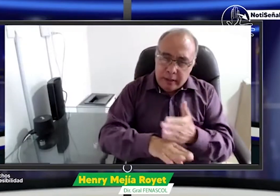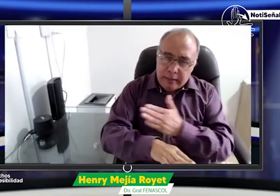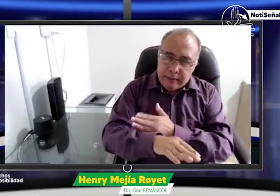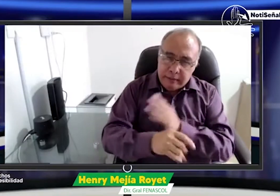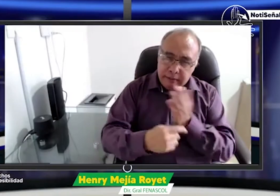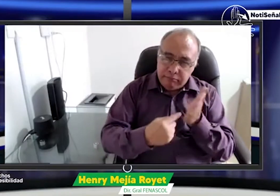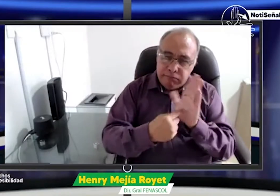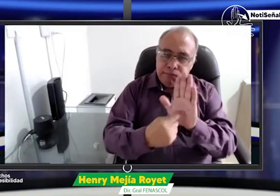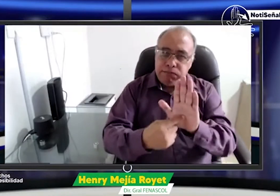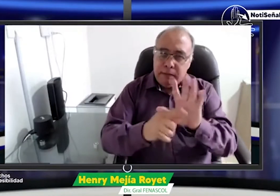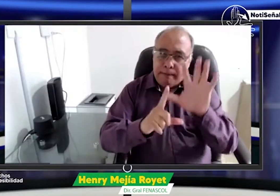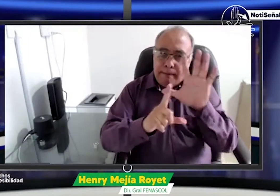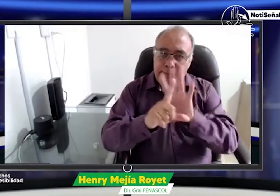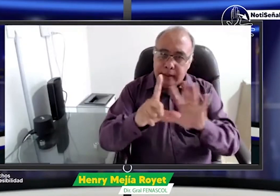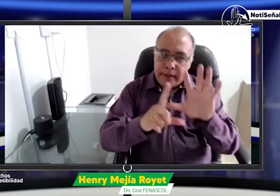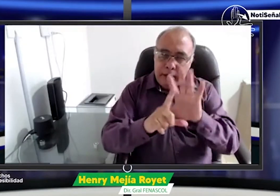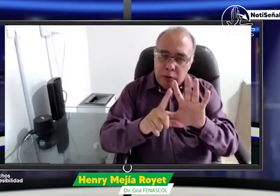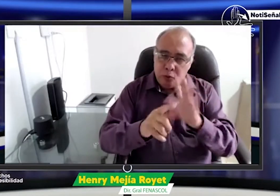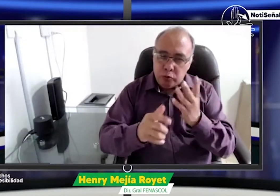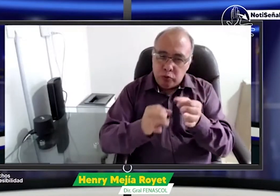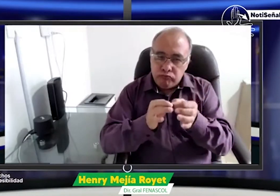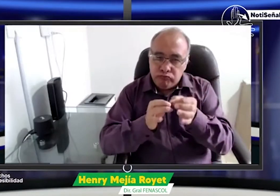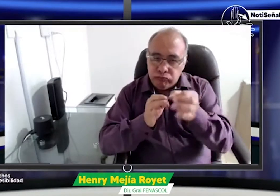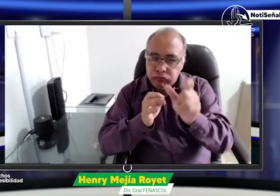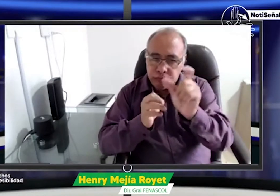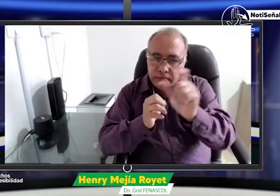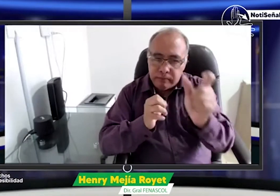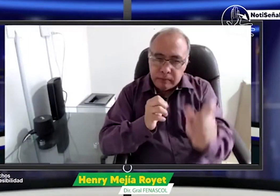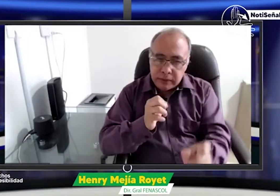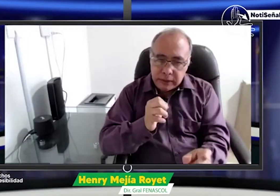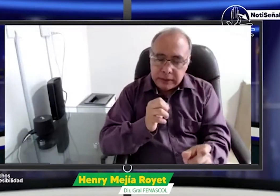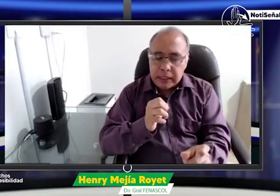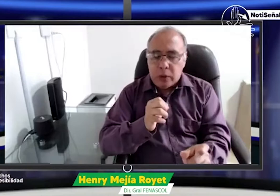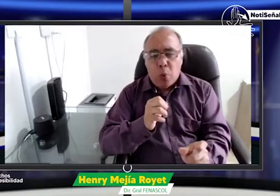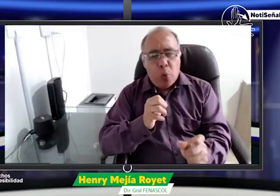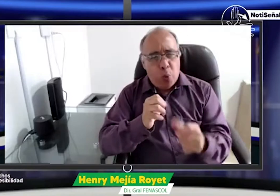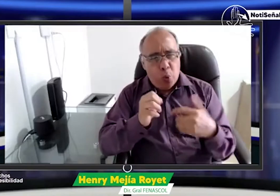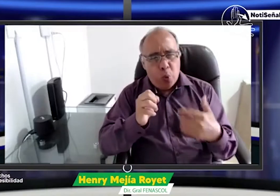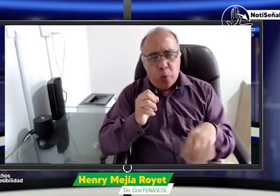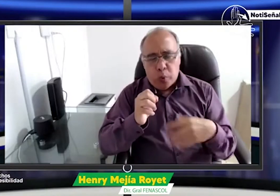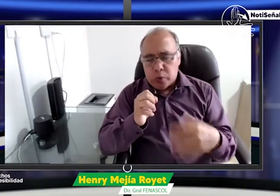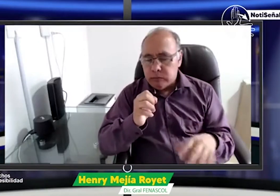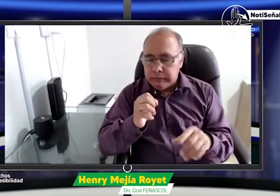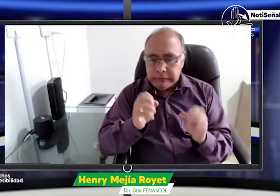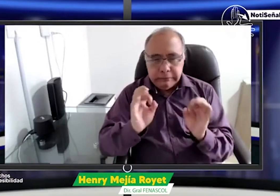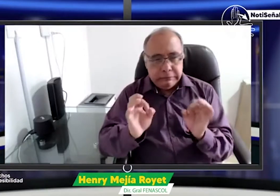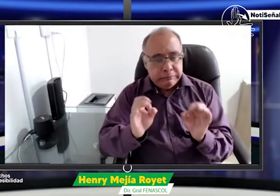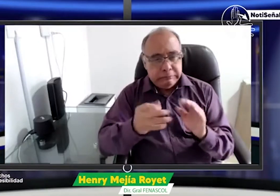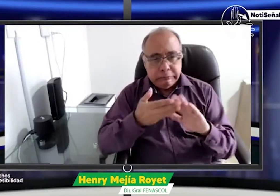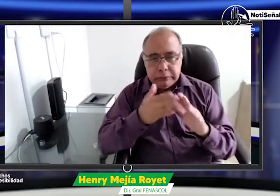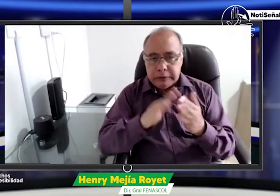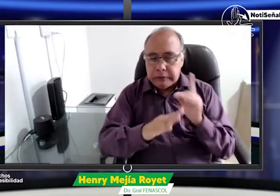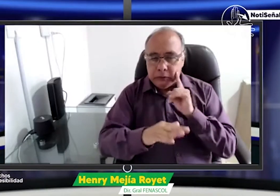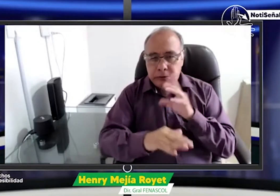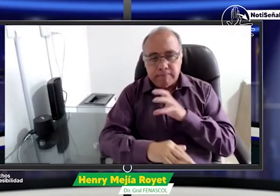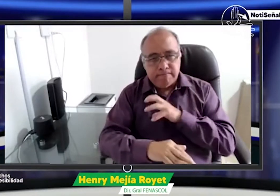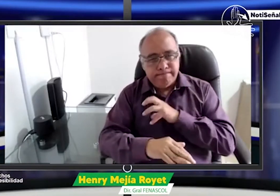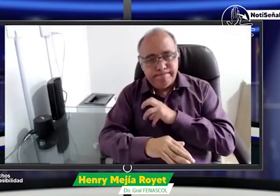bienvenidos acabamos de presentarles un video acerca de una situación que se está presentando